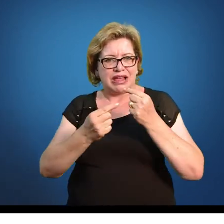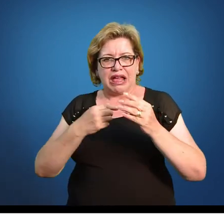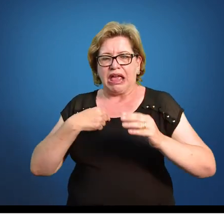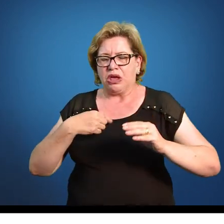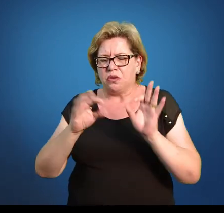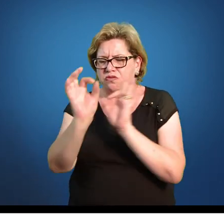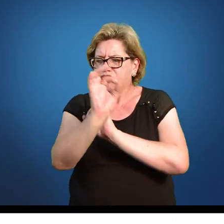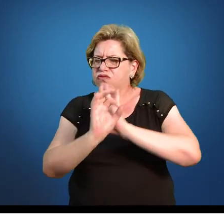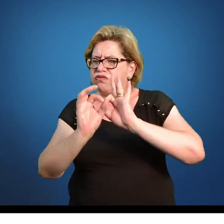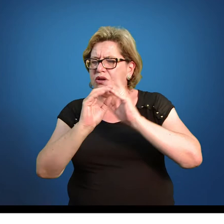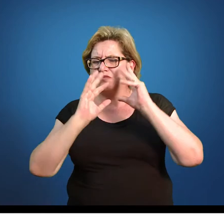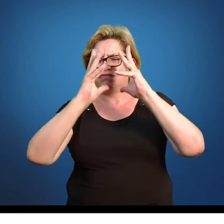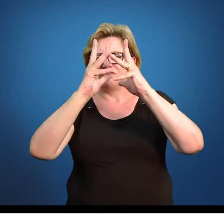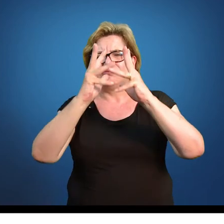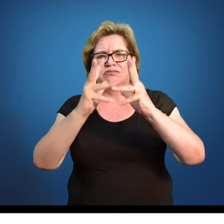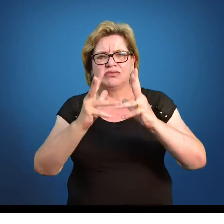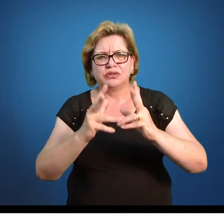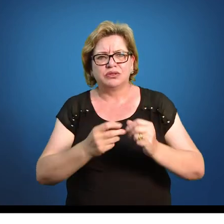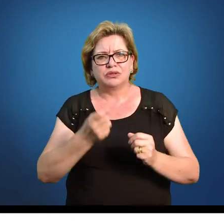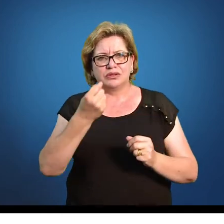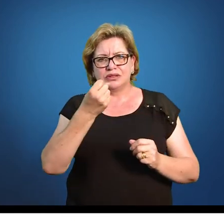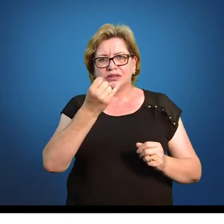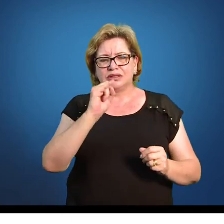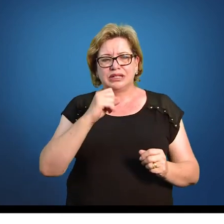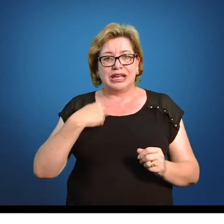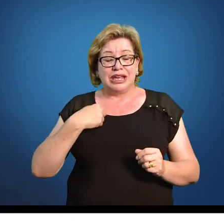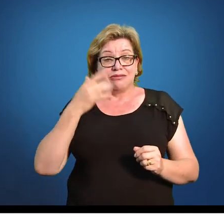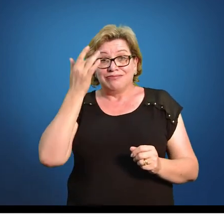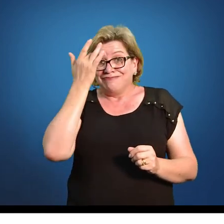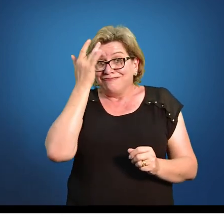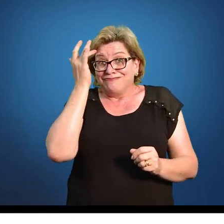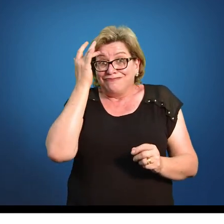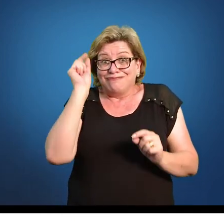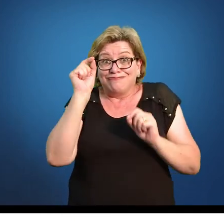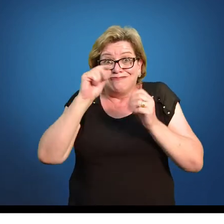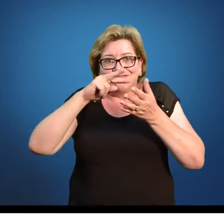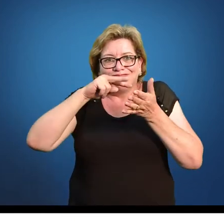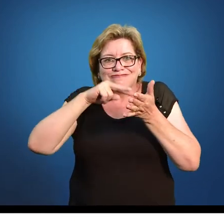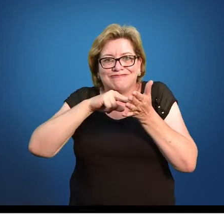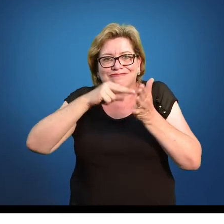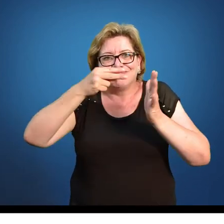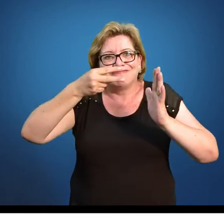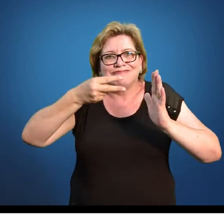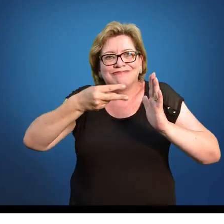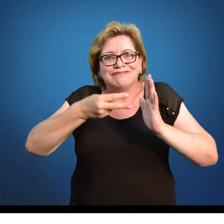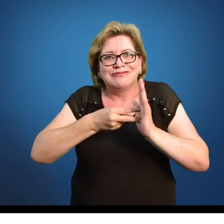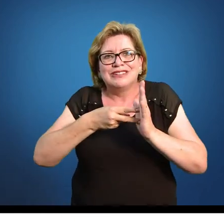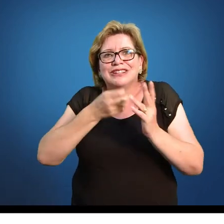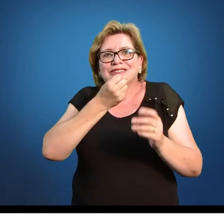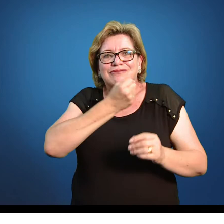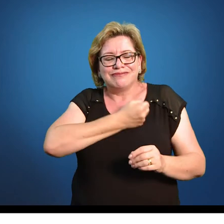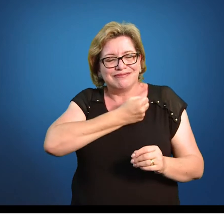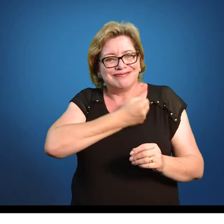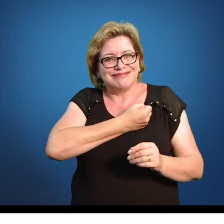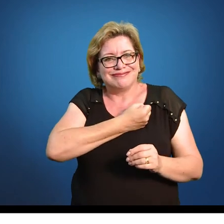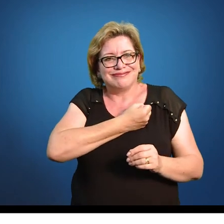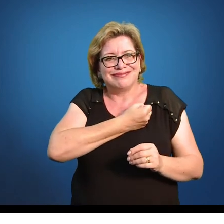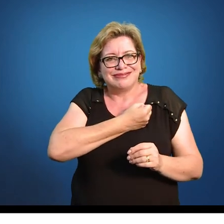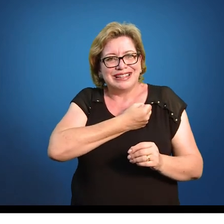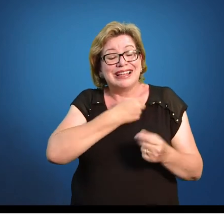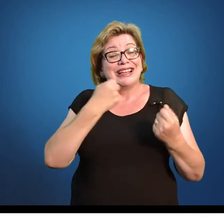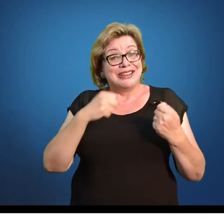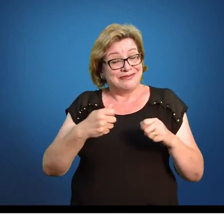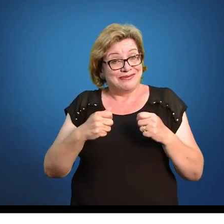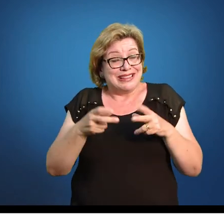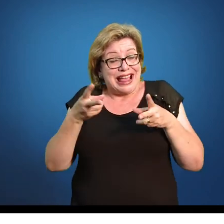toda a distribuição de frequência, se eu não souber o que quer dizer exatamente cada um desses números que estão aqui. Senão, não faz